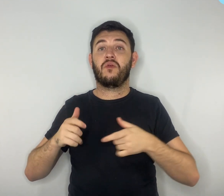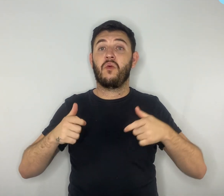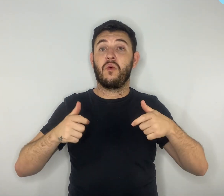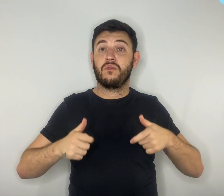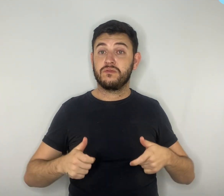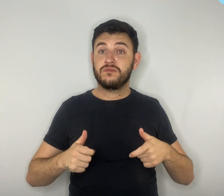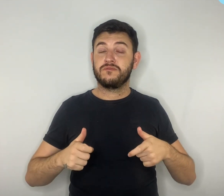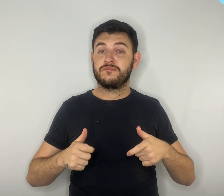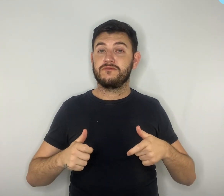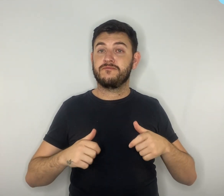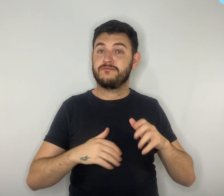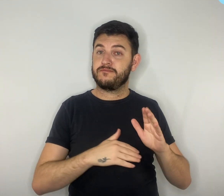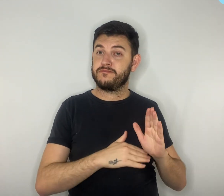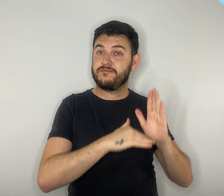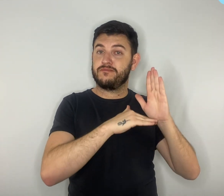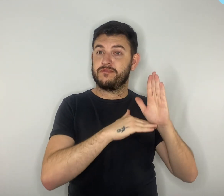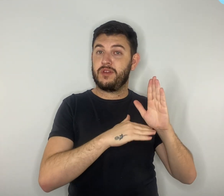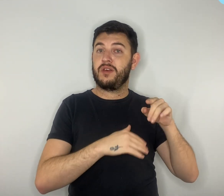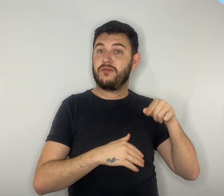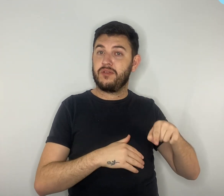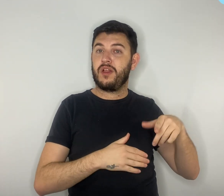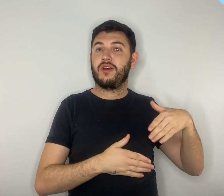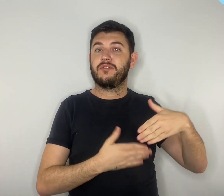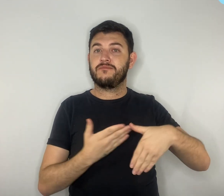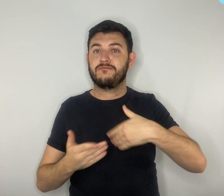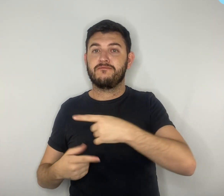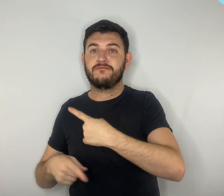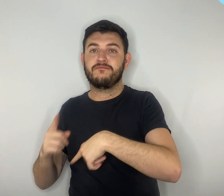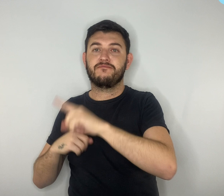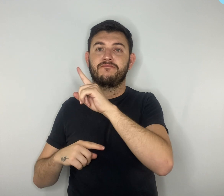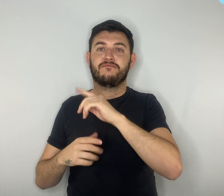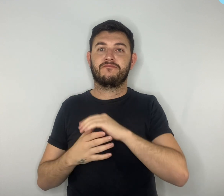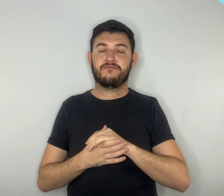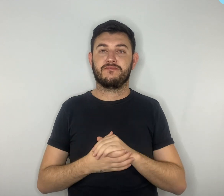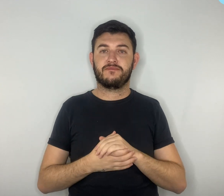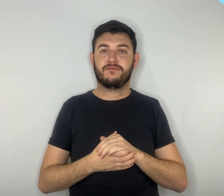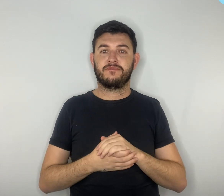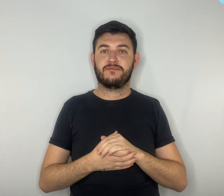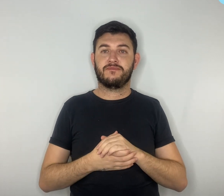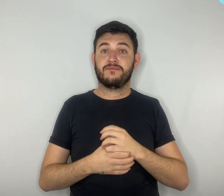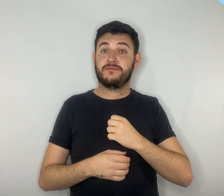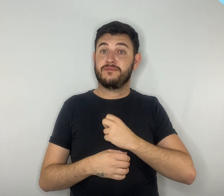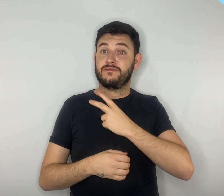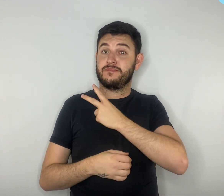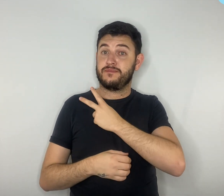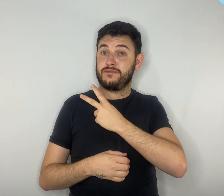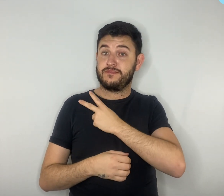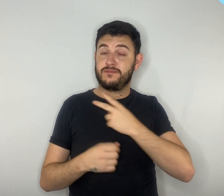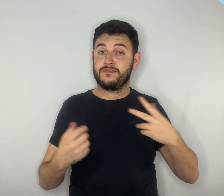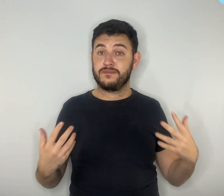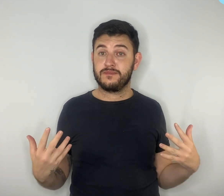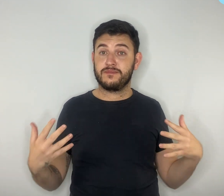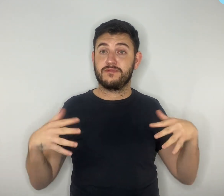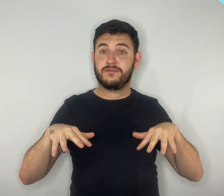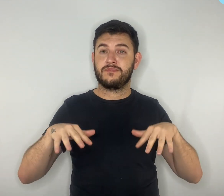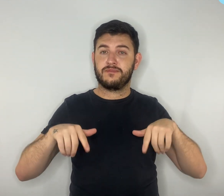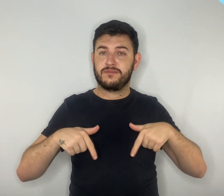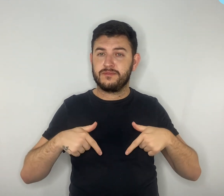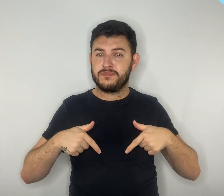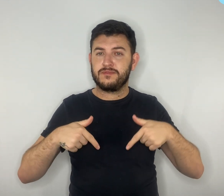esta ter mais avanços. A luta por um ensino médio inclusivo e que de fato atenda às demandas